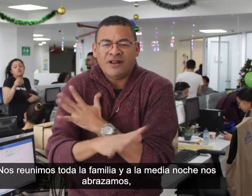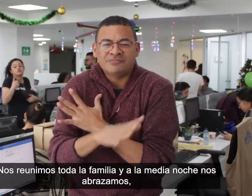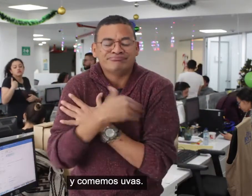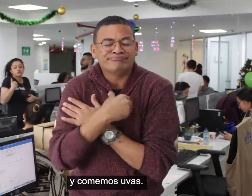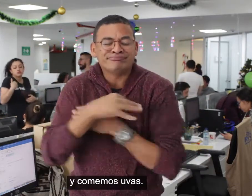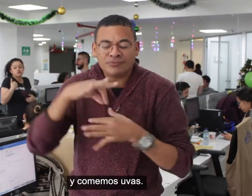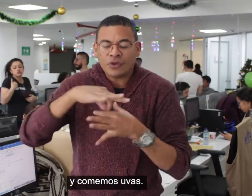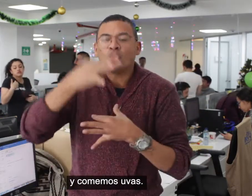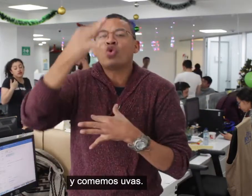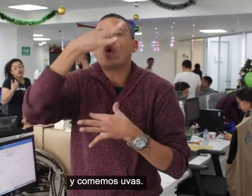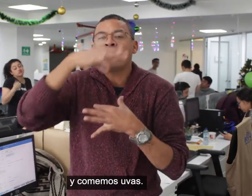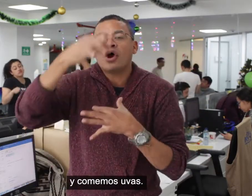Y comemos uvas.